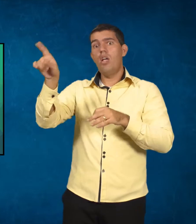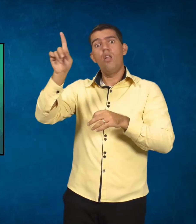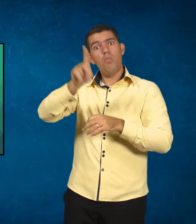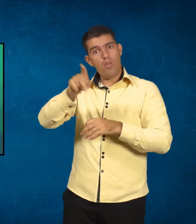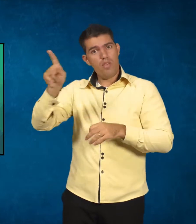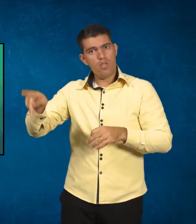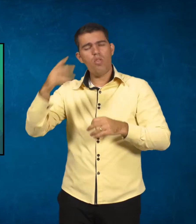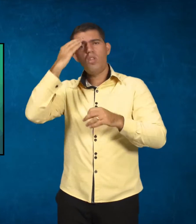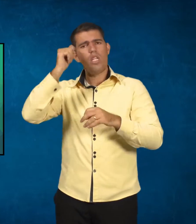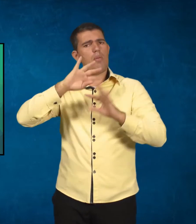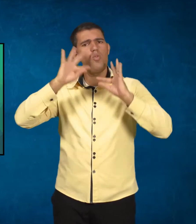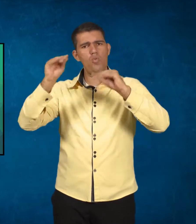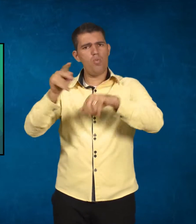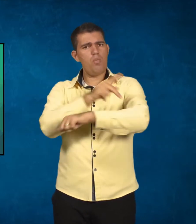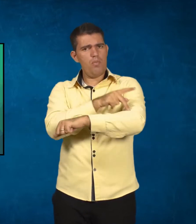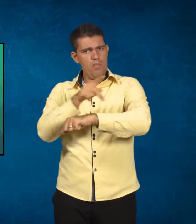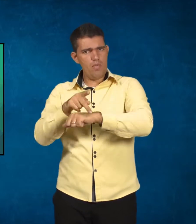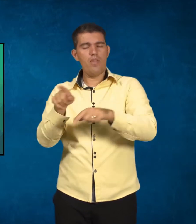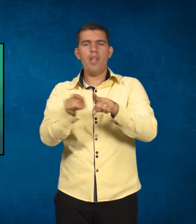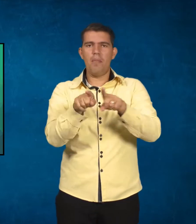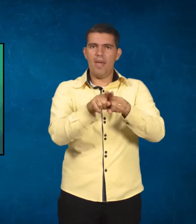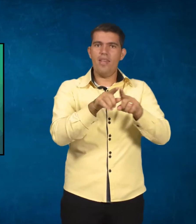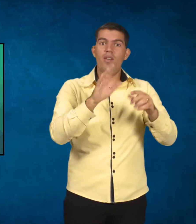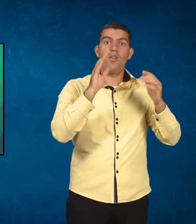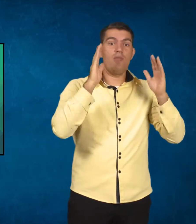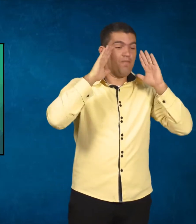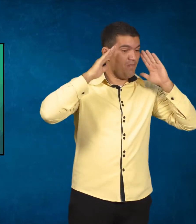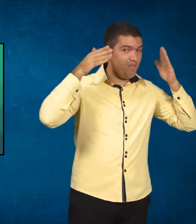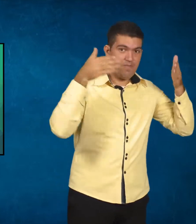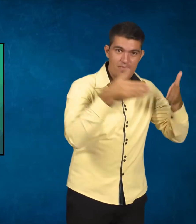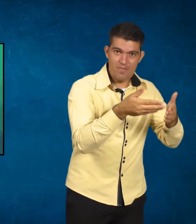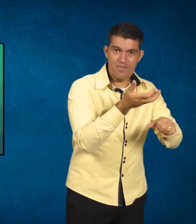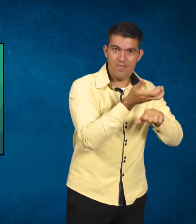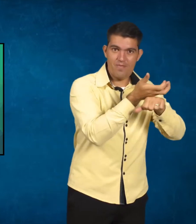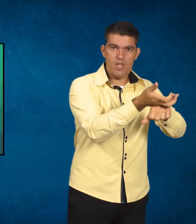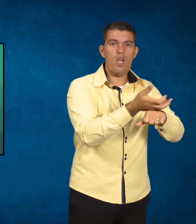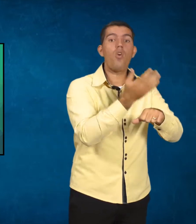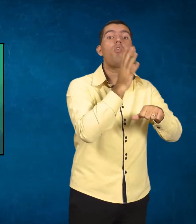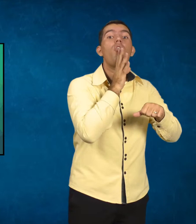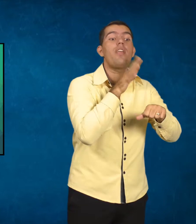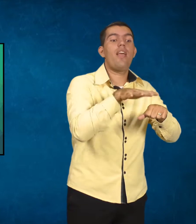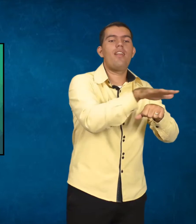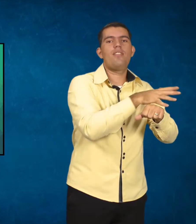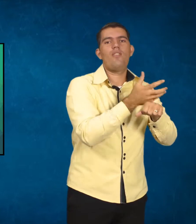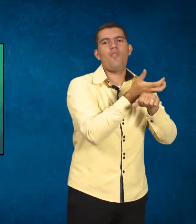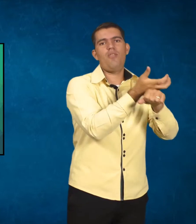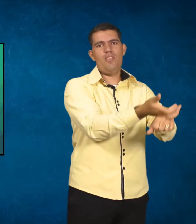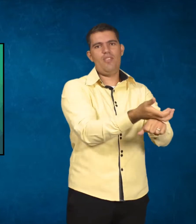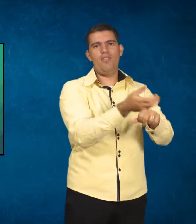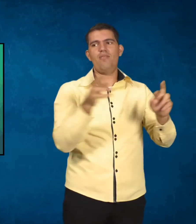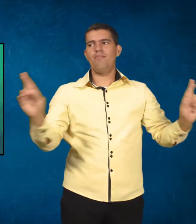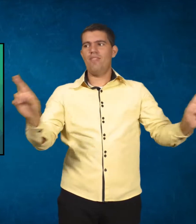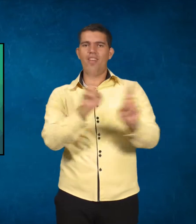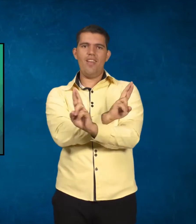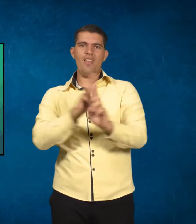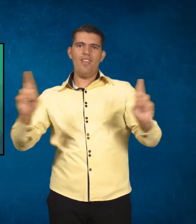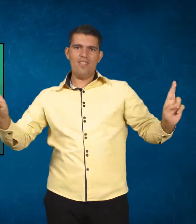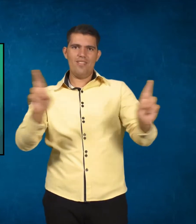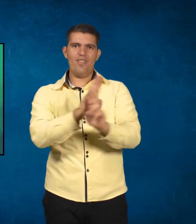pedagógico, e com o especialista da matéria, que teria o conhecimento do conteúdo. Tem uma relação aí no que os